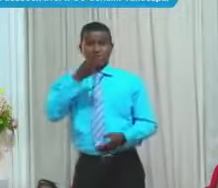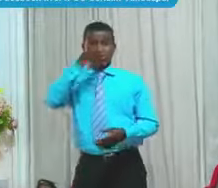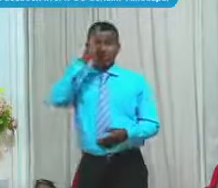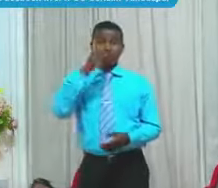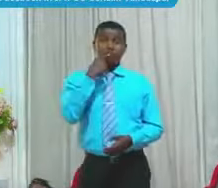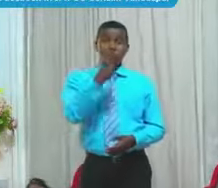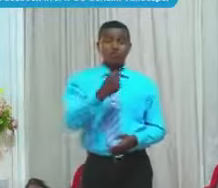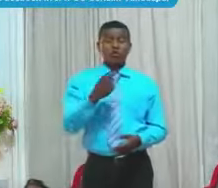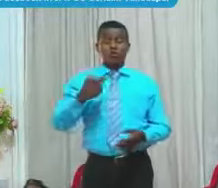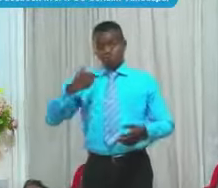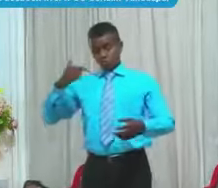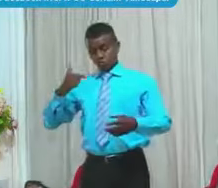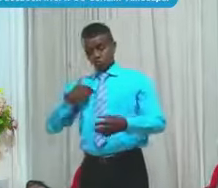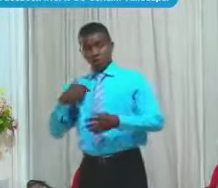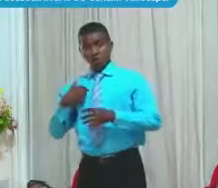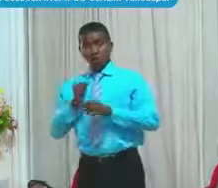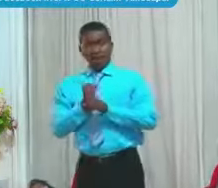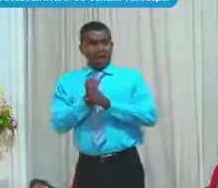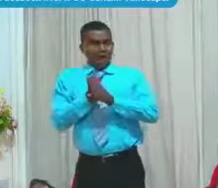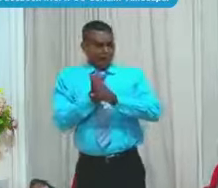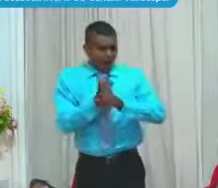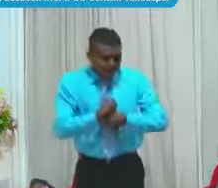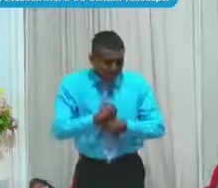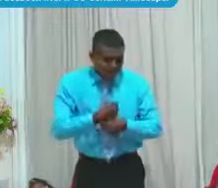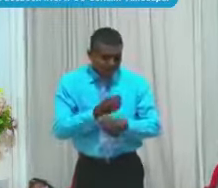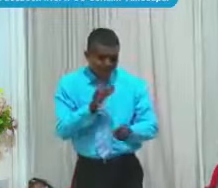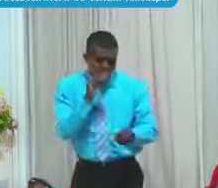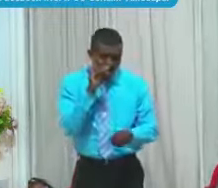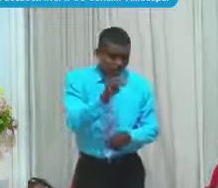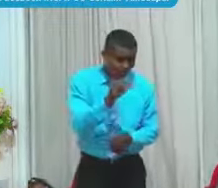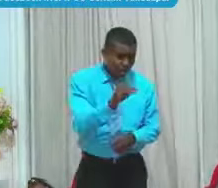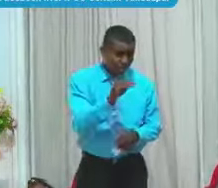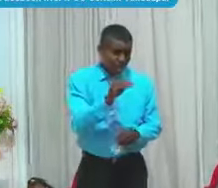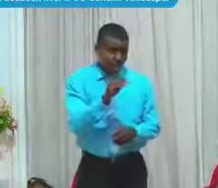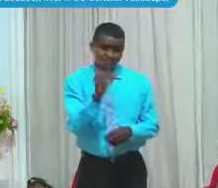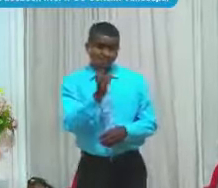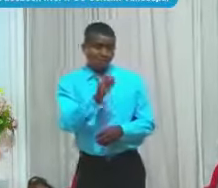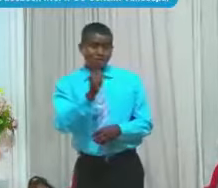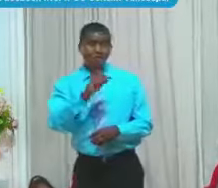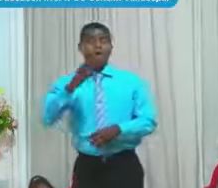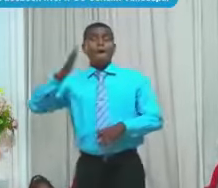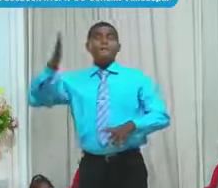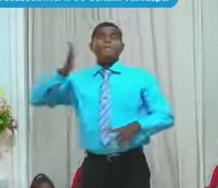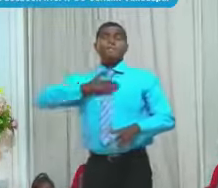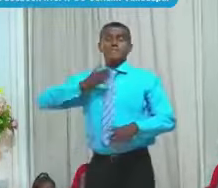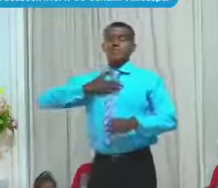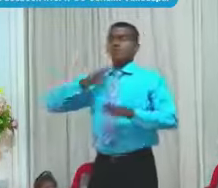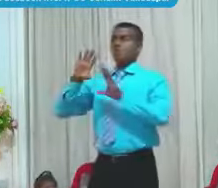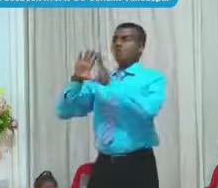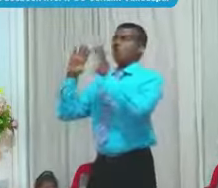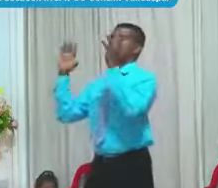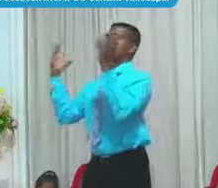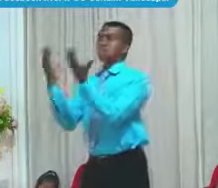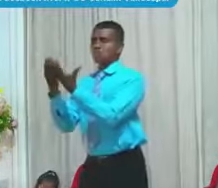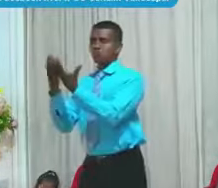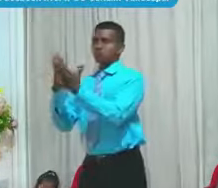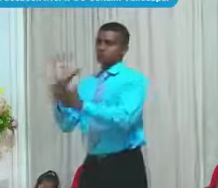Hambre No Se Lo Diría A Usted Porque Mío Es El Mundo Y Su Plenitud Todos Los Animales Del Bosque Me Pertenecen